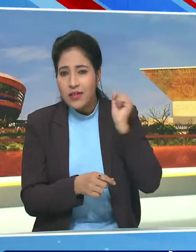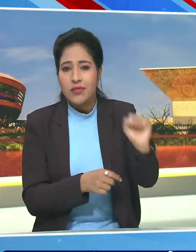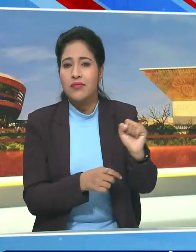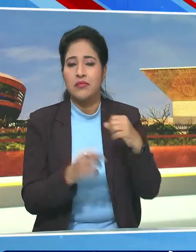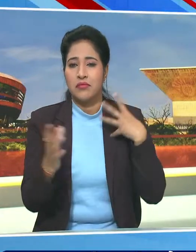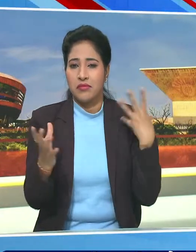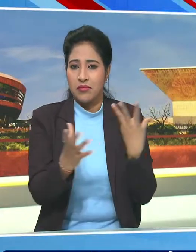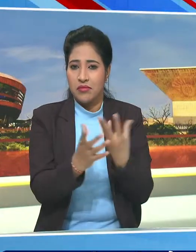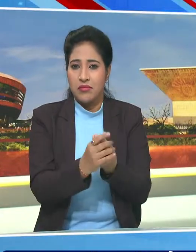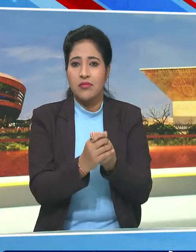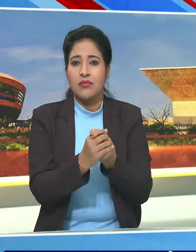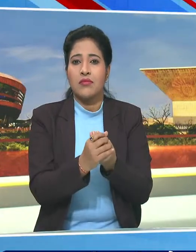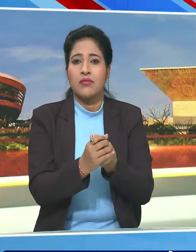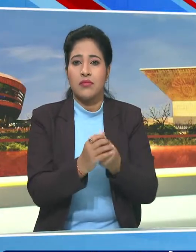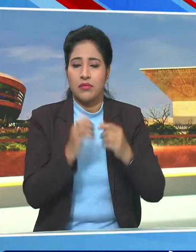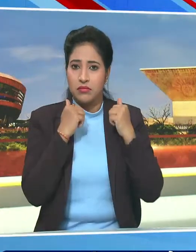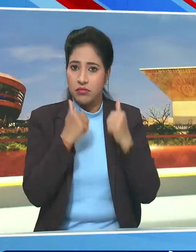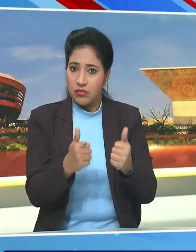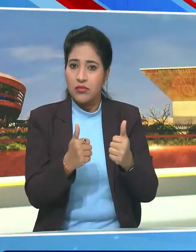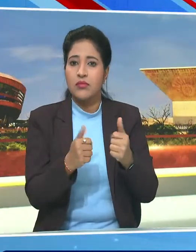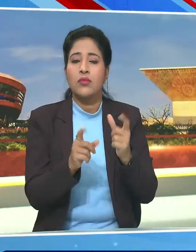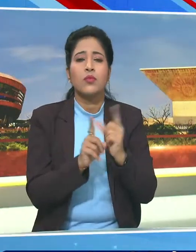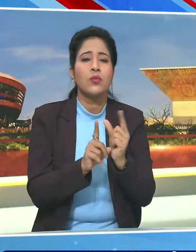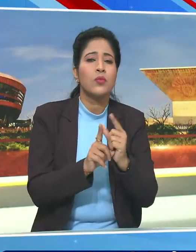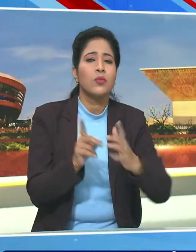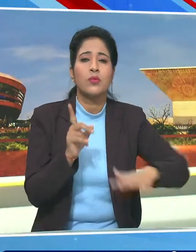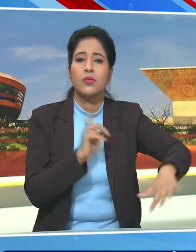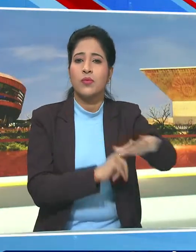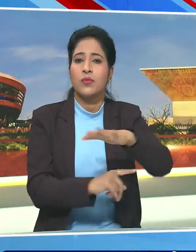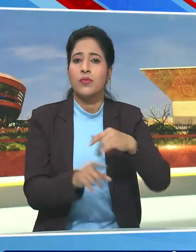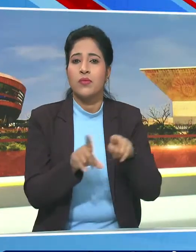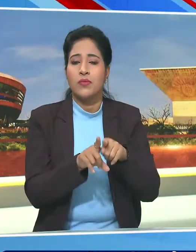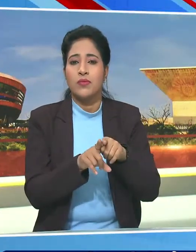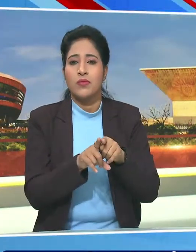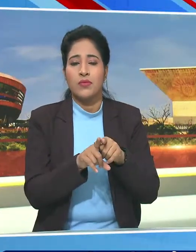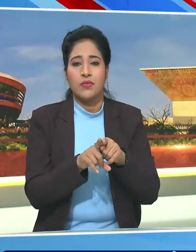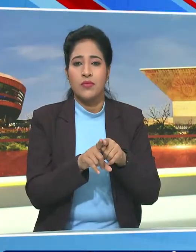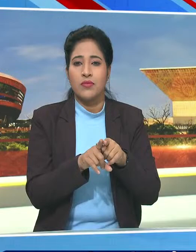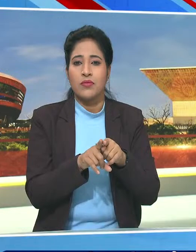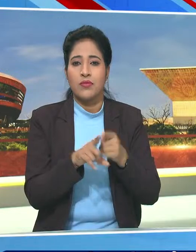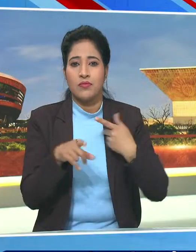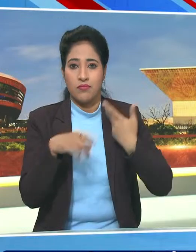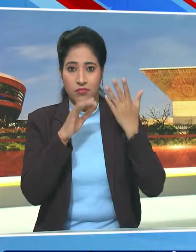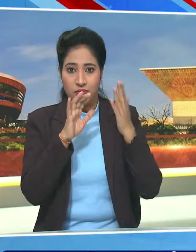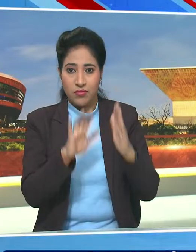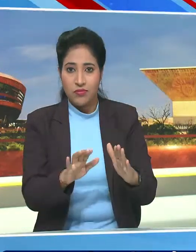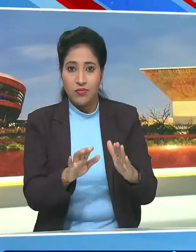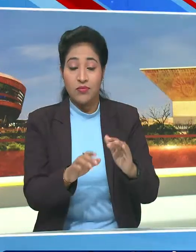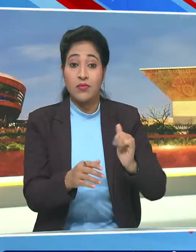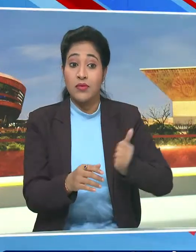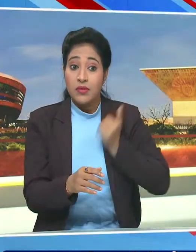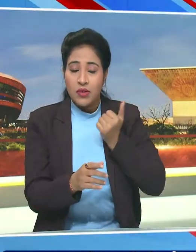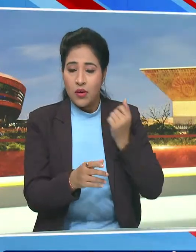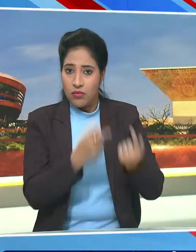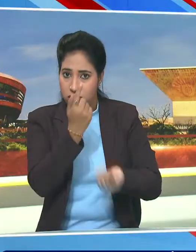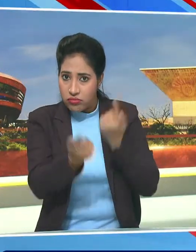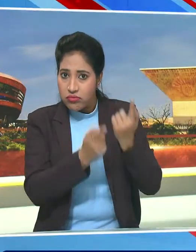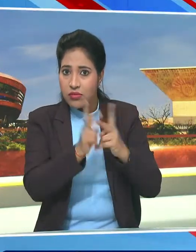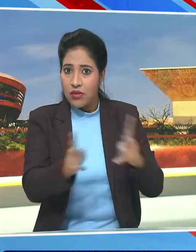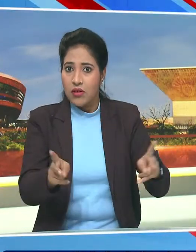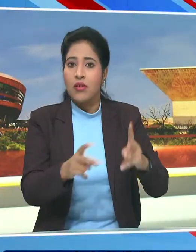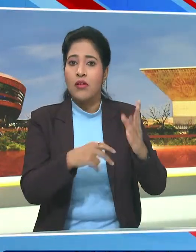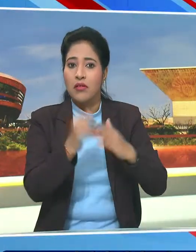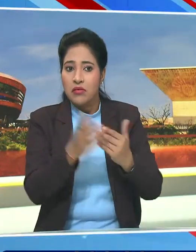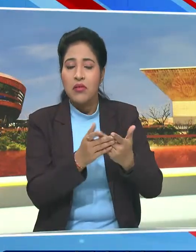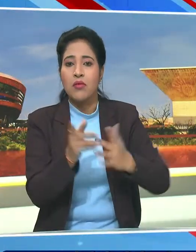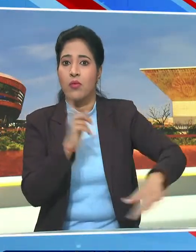well underway in being a hub for green manufacturing and green